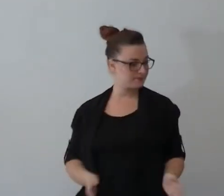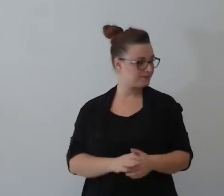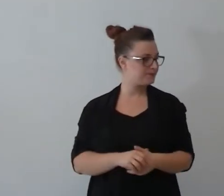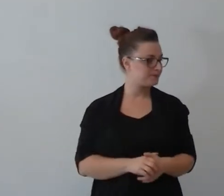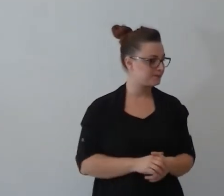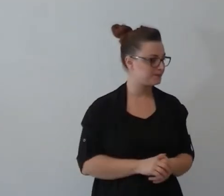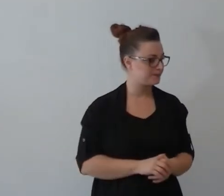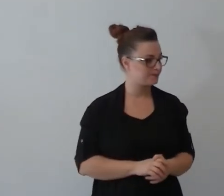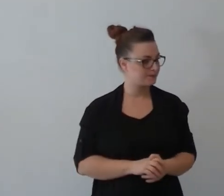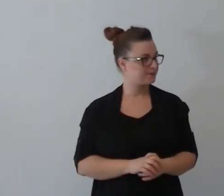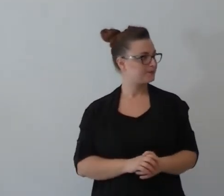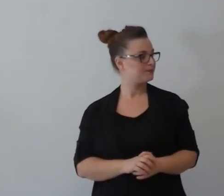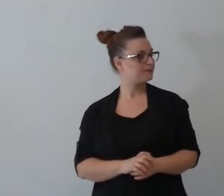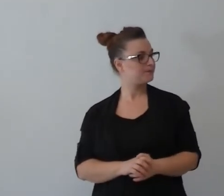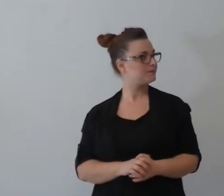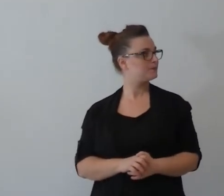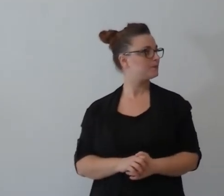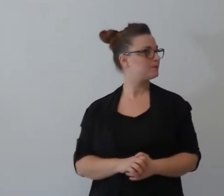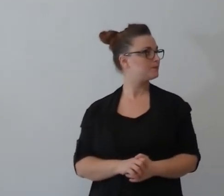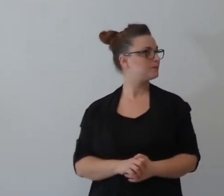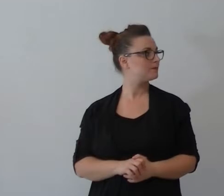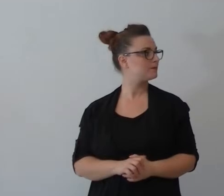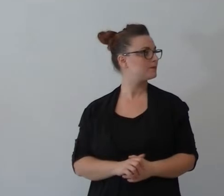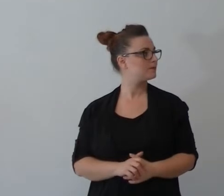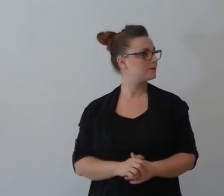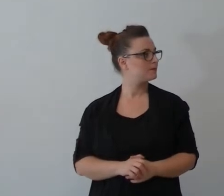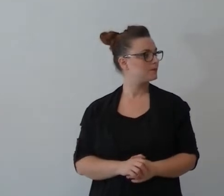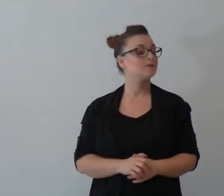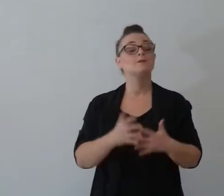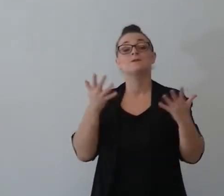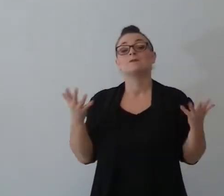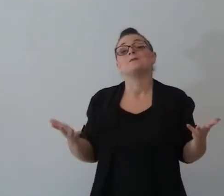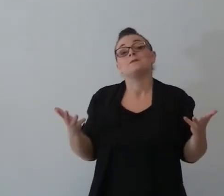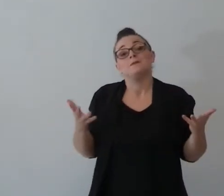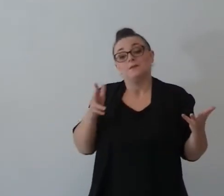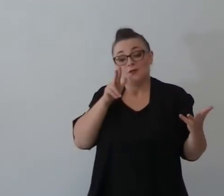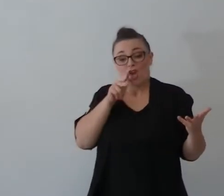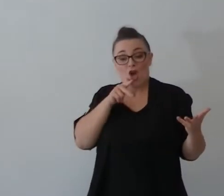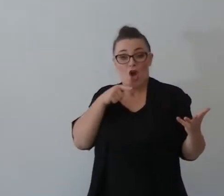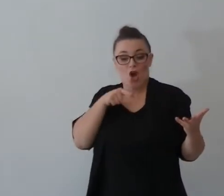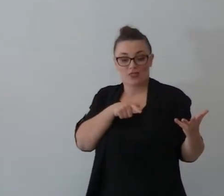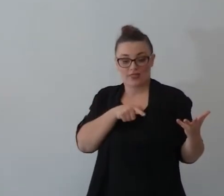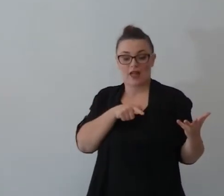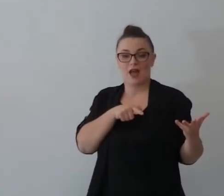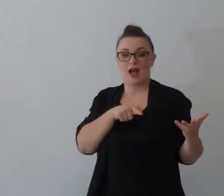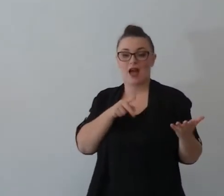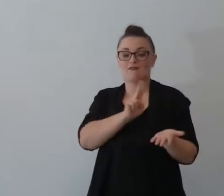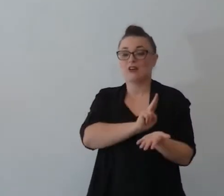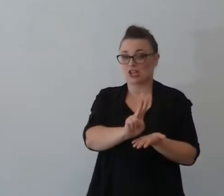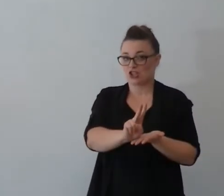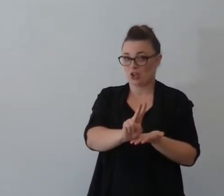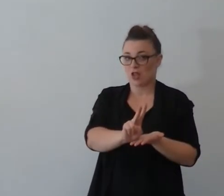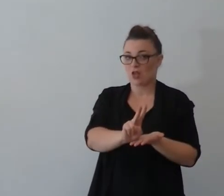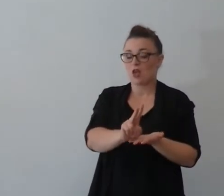questo è il piano di Dio siccome della donna era possibile stabilire la virginità